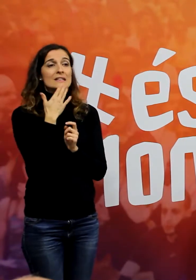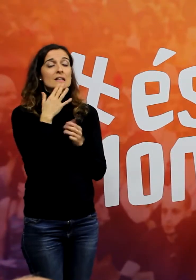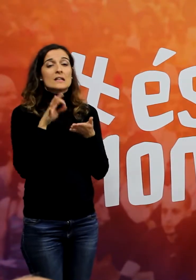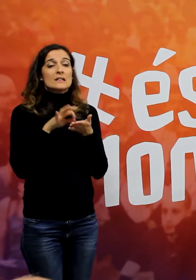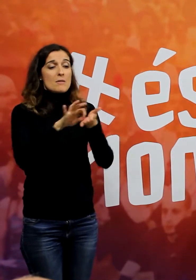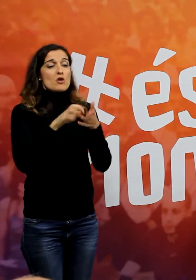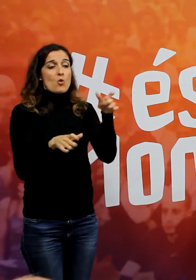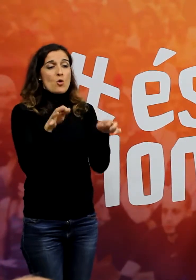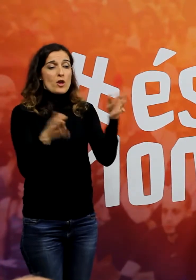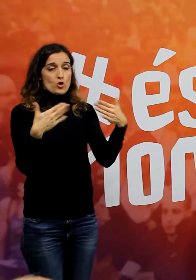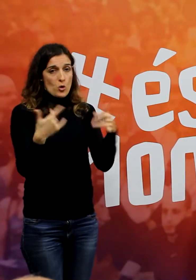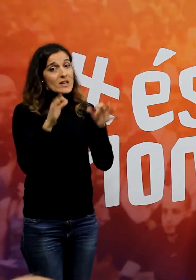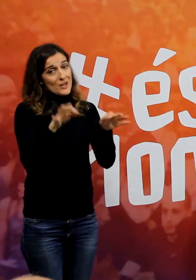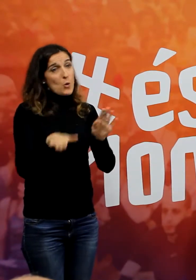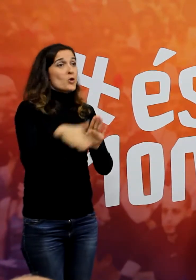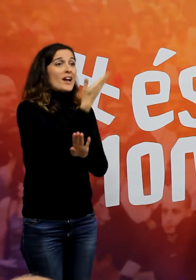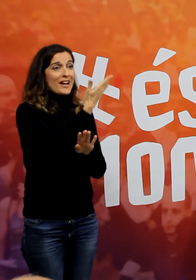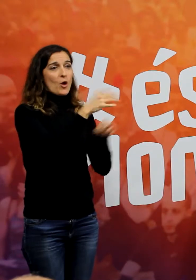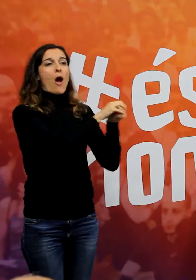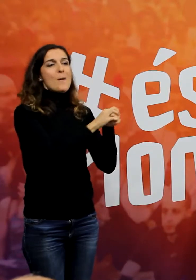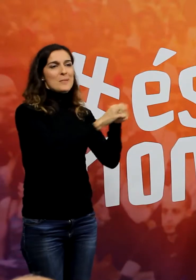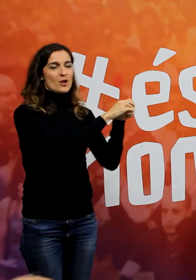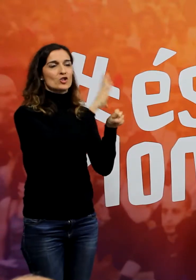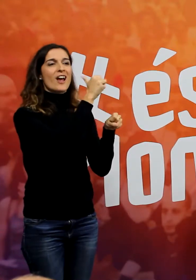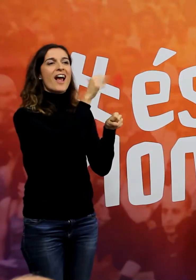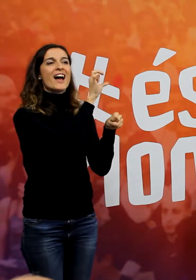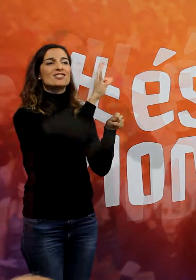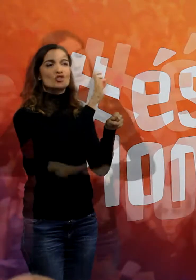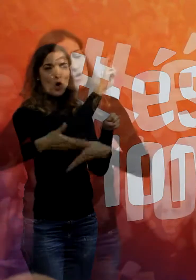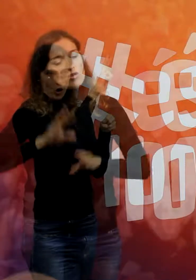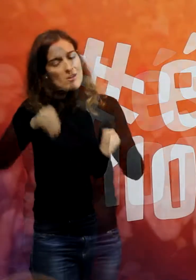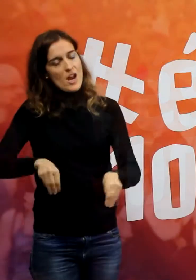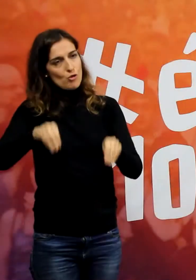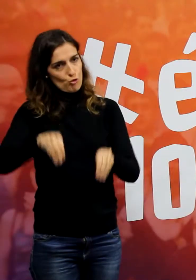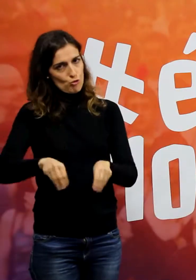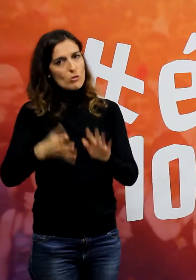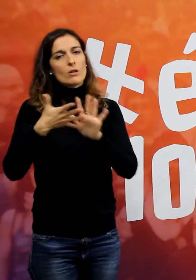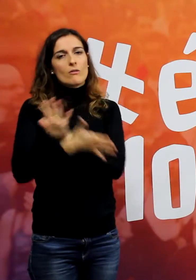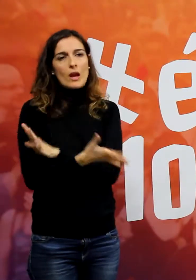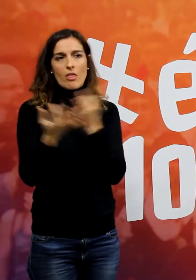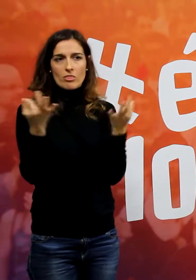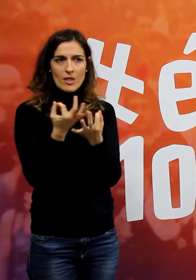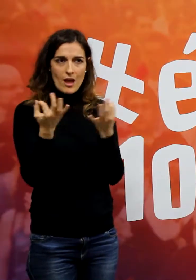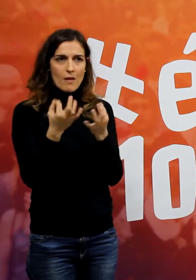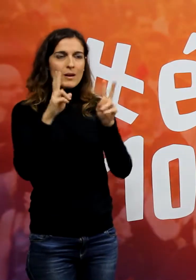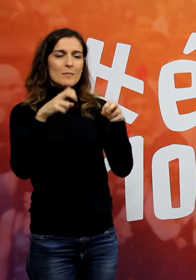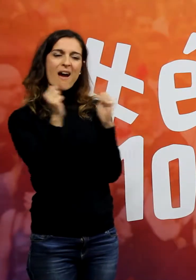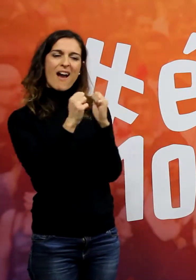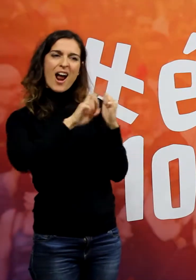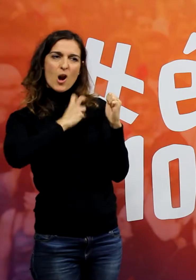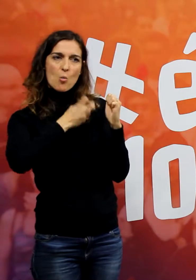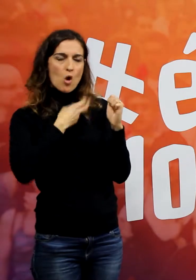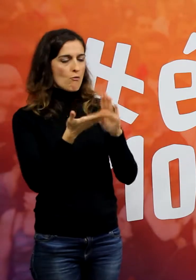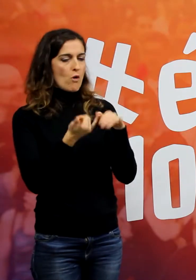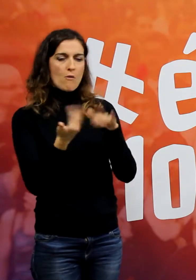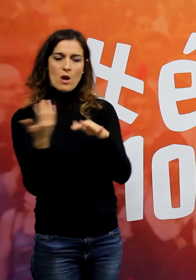jurídics, es veu que estaven tots en el Càstor i no se van adonar que este estava sancionat i no podia eixir. Per tant, hem de descarbonitzar l'economia, hem de